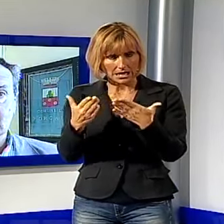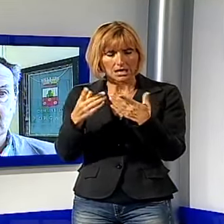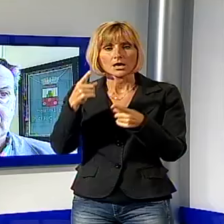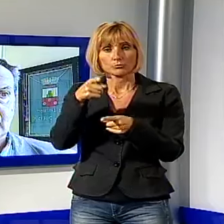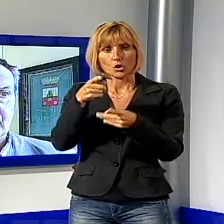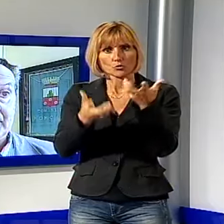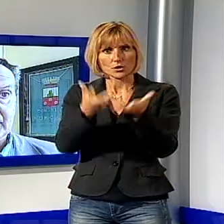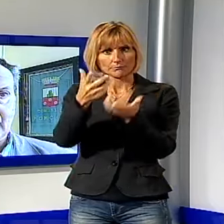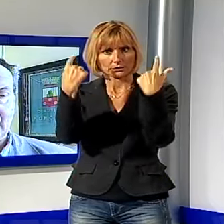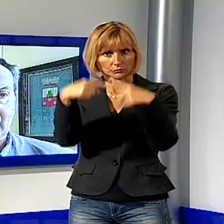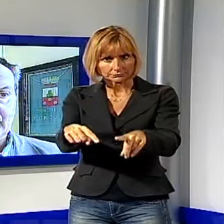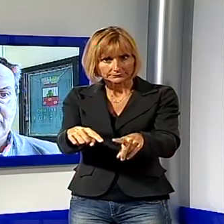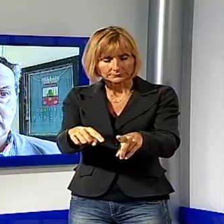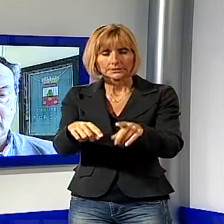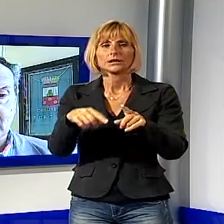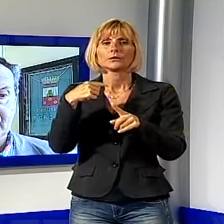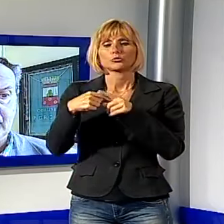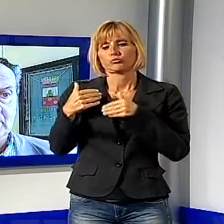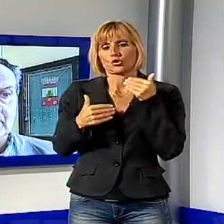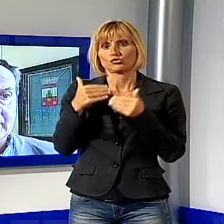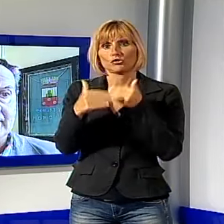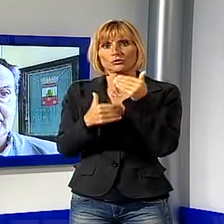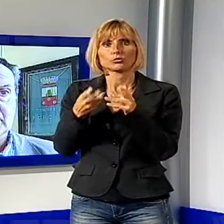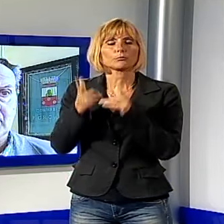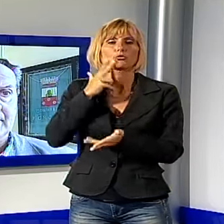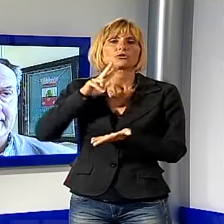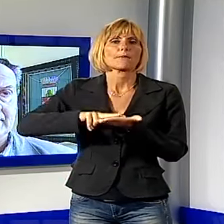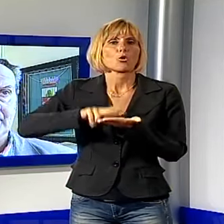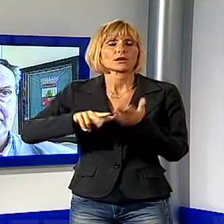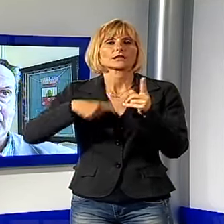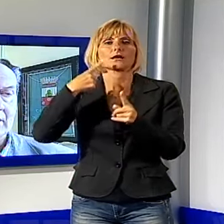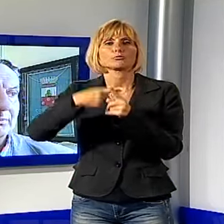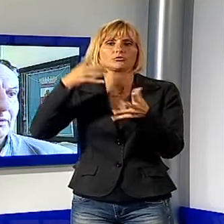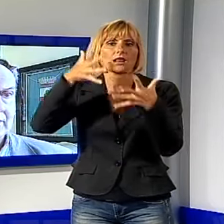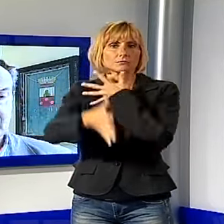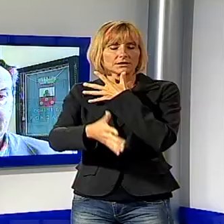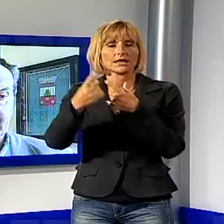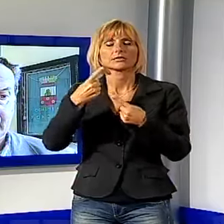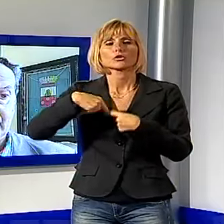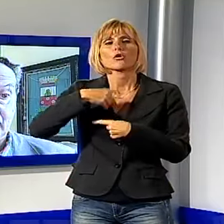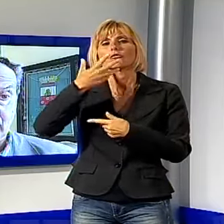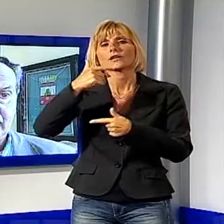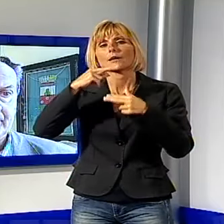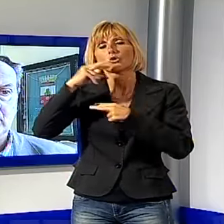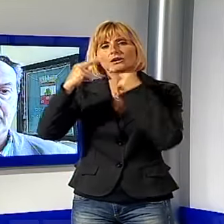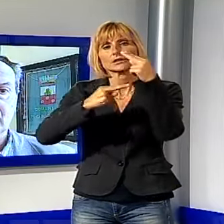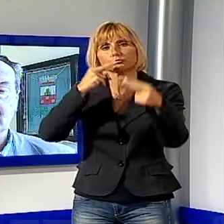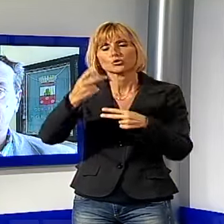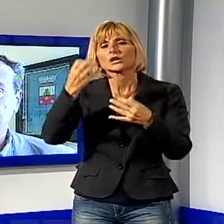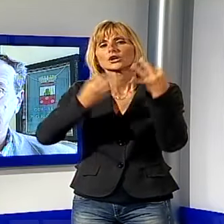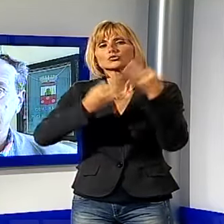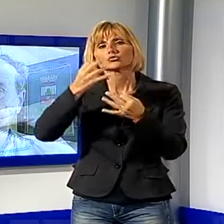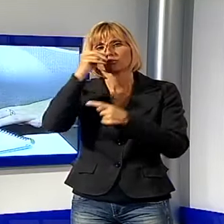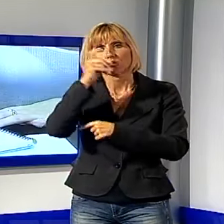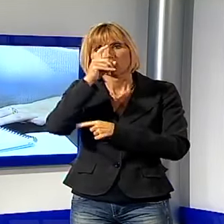impianto, perché è la procedura sicuramente più democratica e più trasparente per dare una risposta alle giuste preoccupazioni